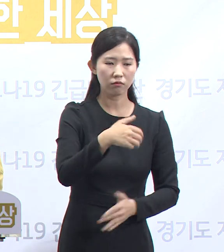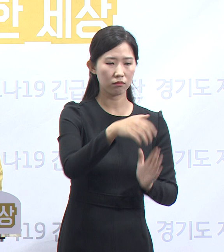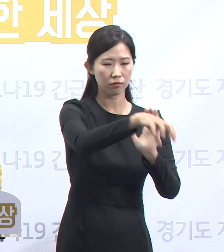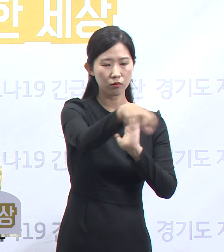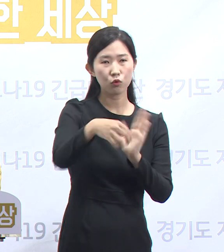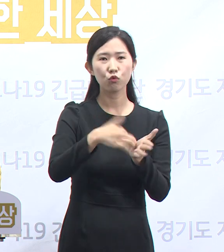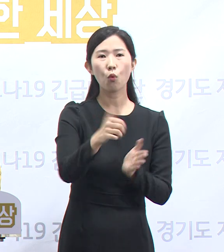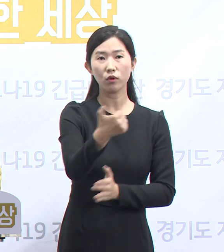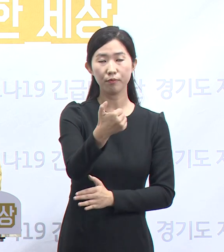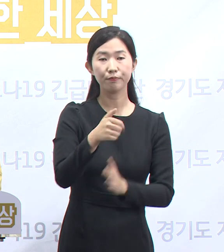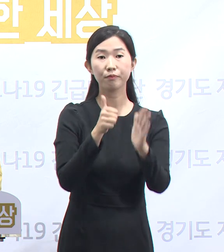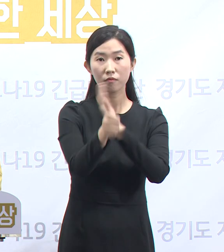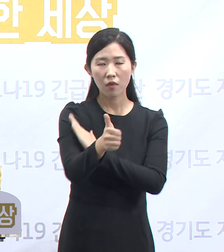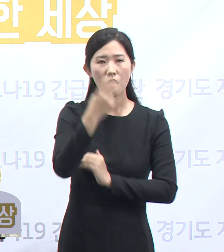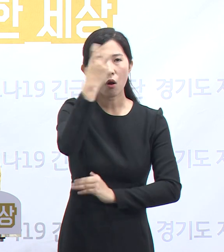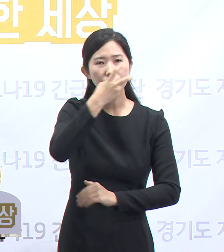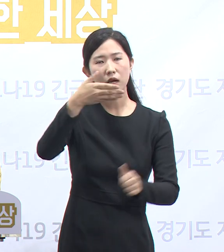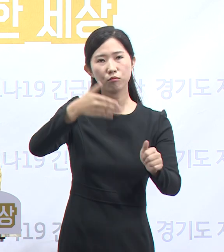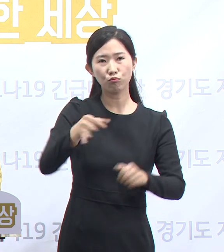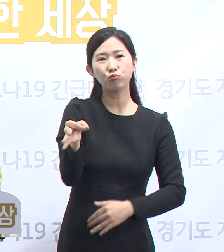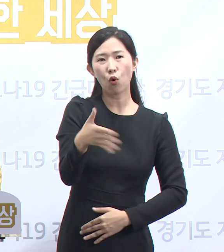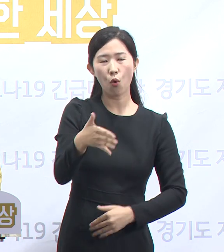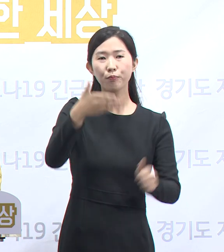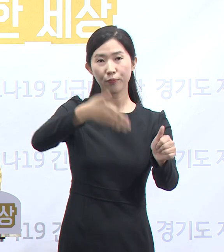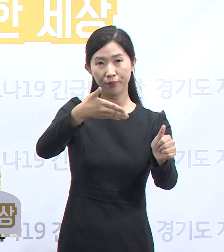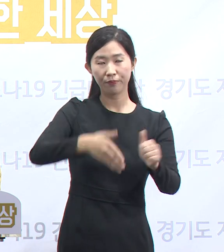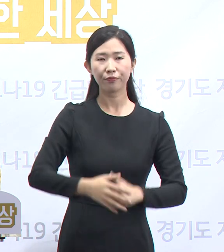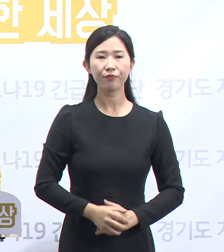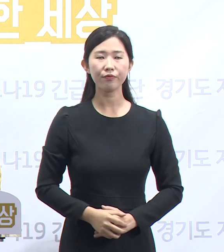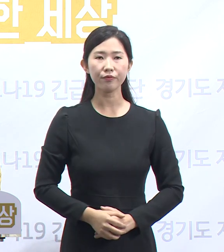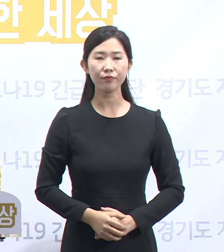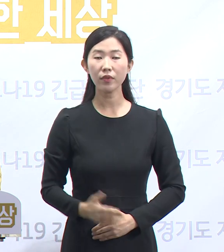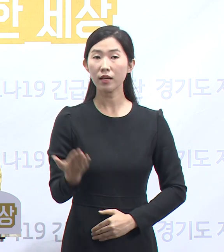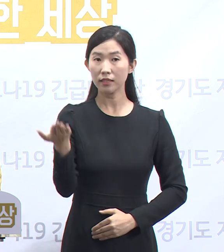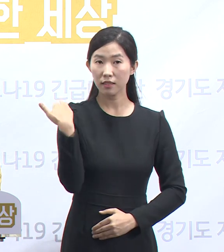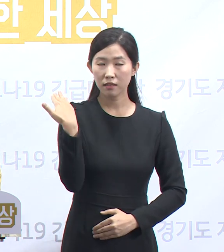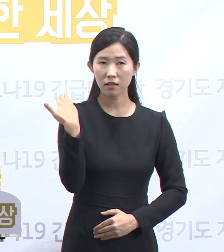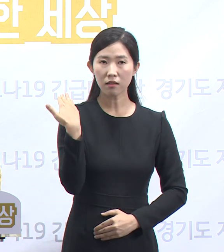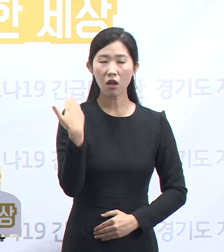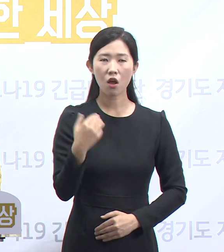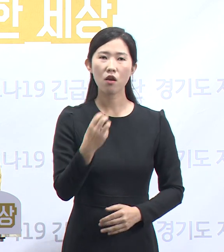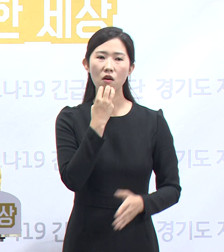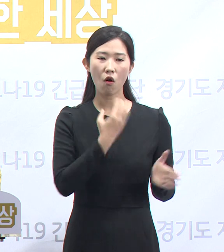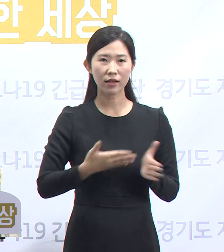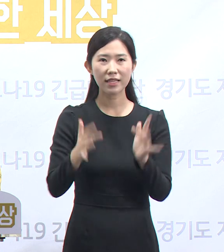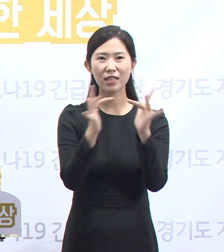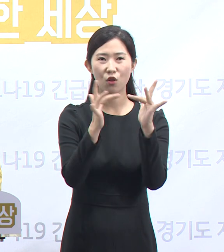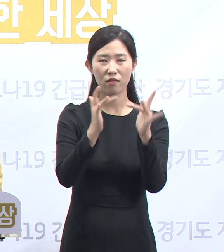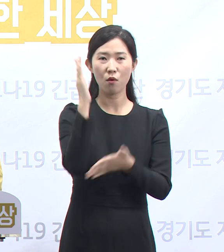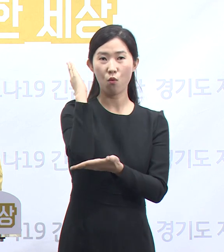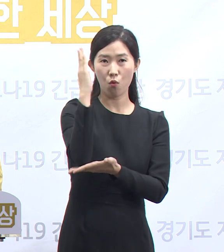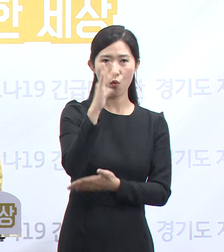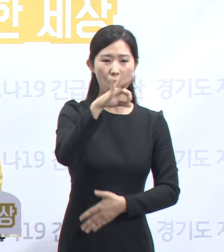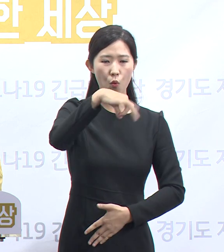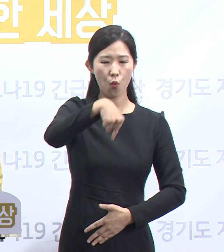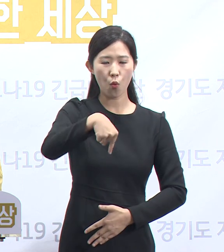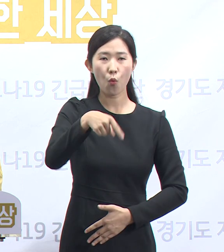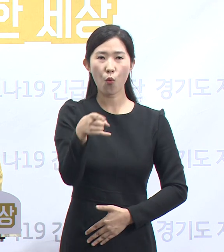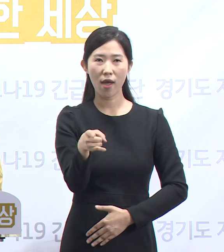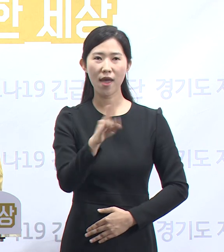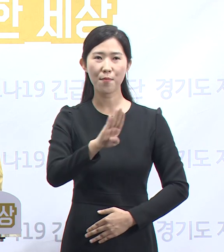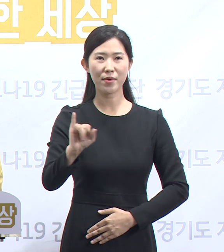지난 브리핑 시 안내드렸던 제1회 코로나19 경기 웨비나를 3월 26일 개최하였습니다. 이번